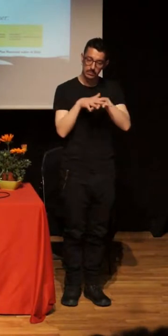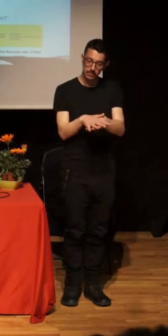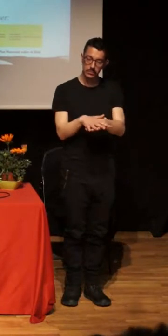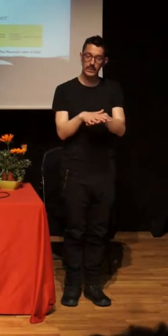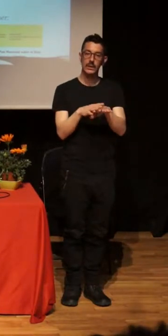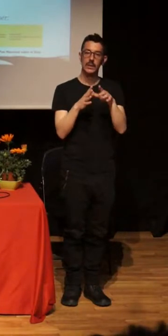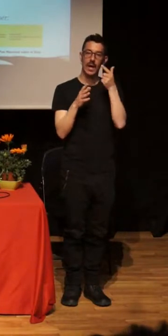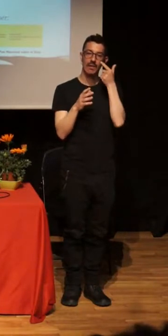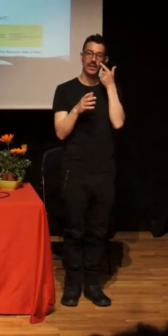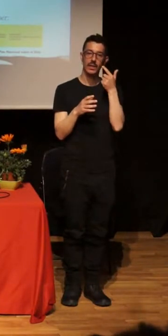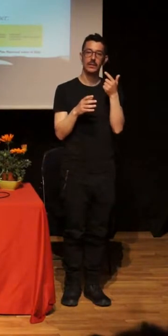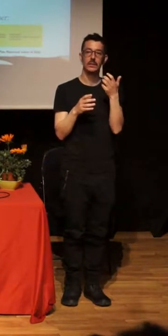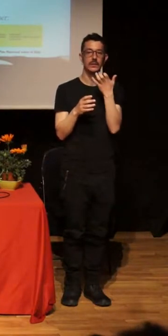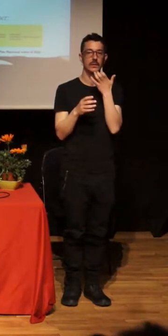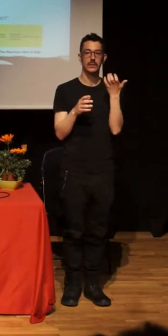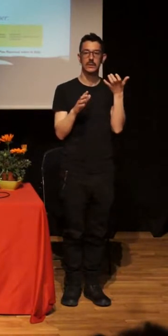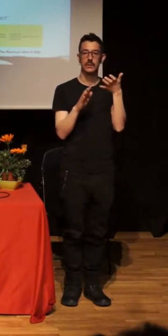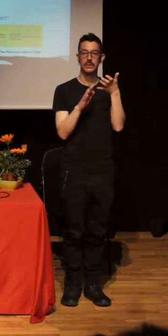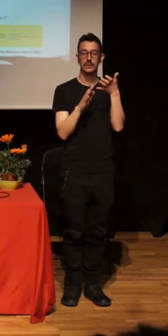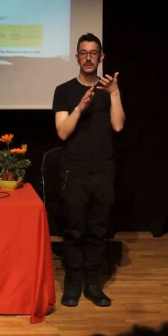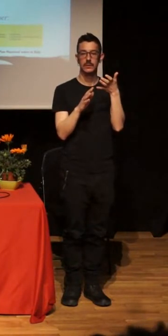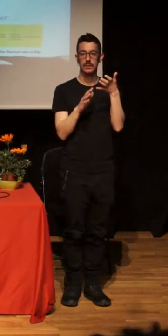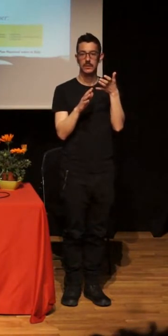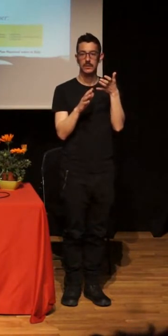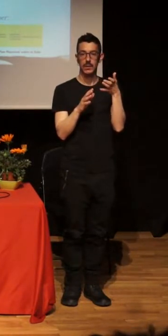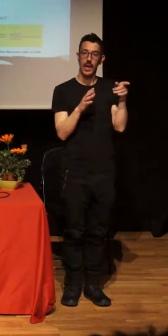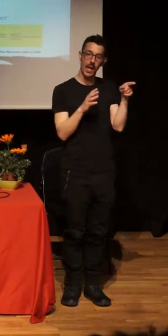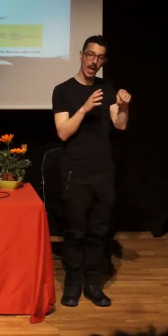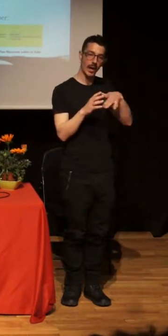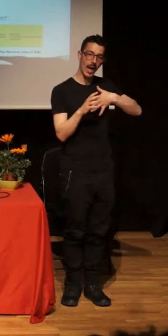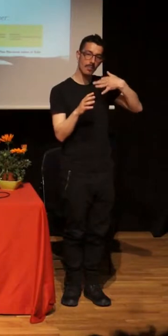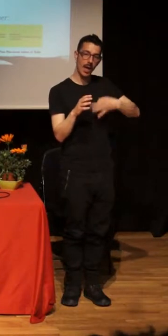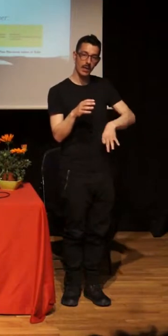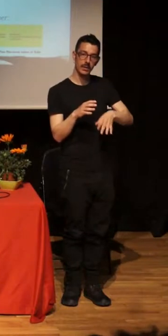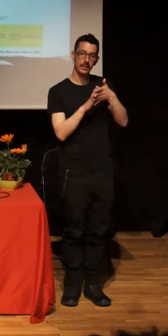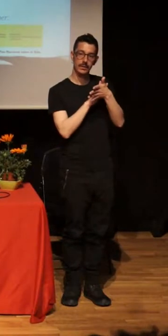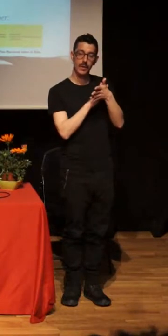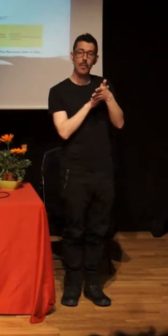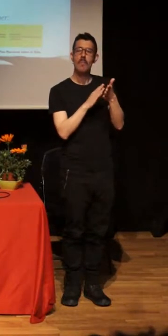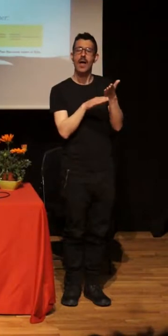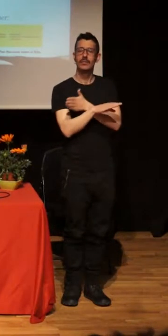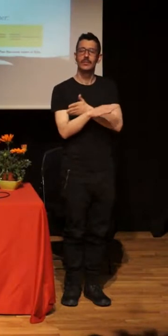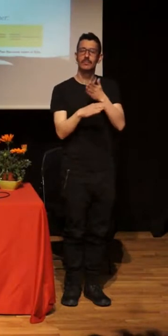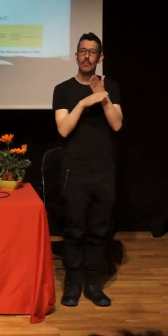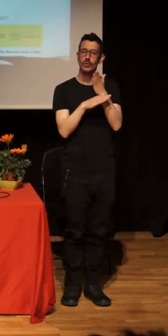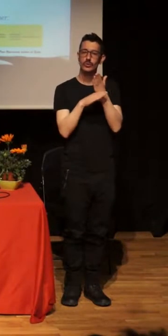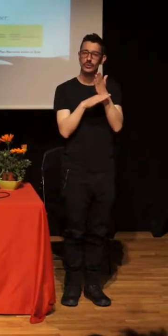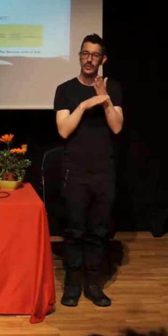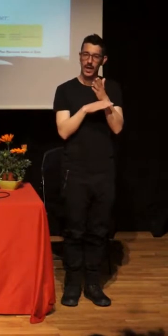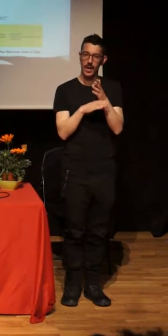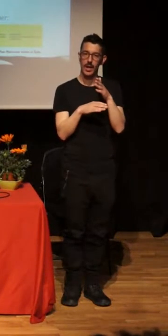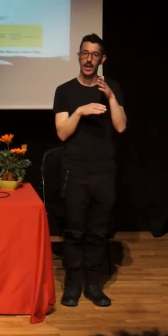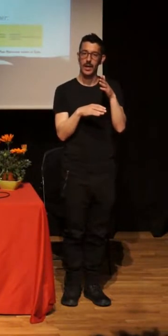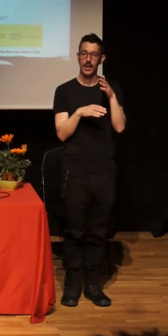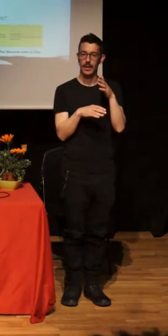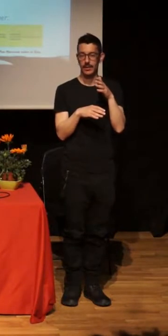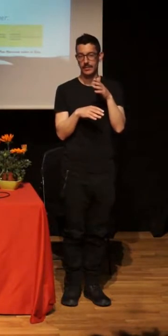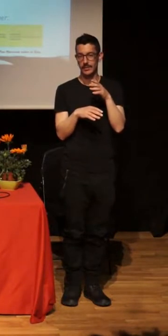they have the difficult task to overcome the Monse and to overcome the shock